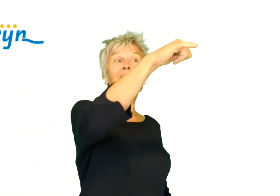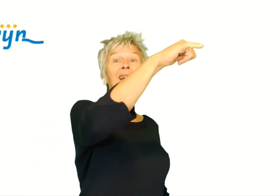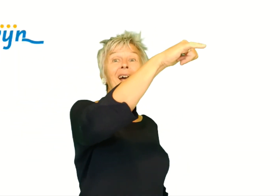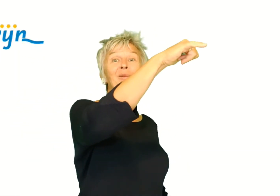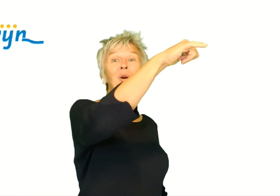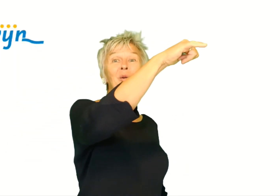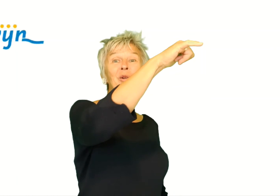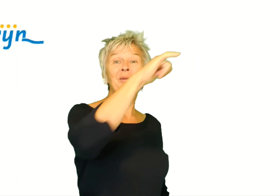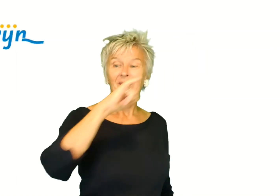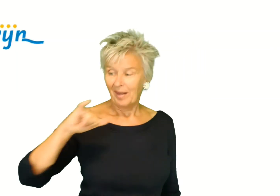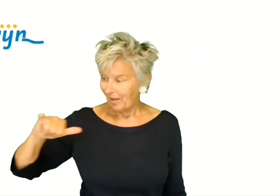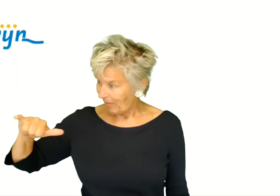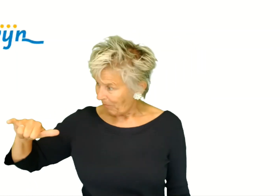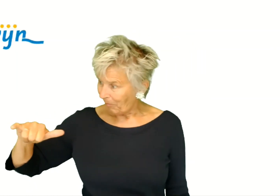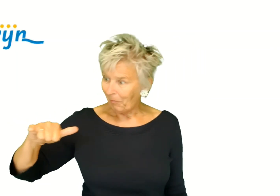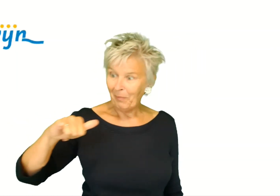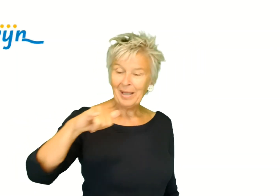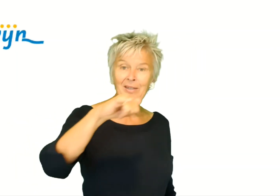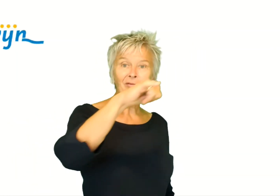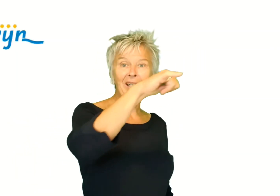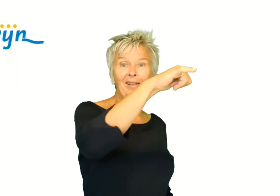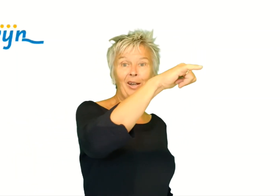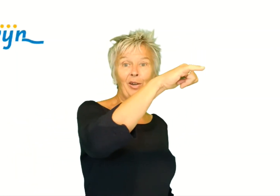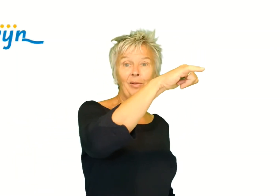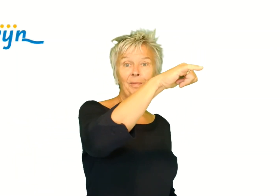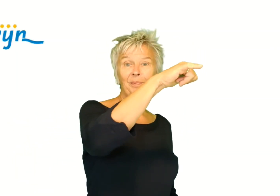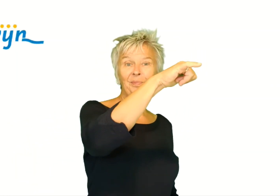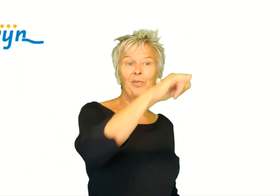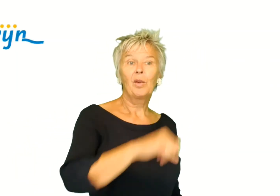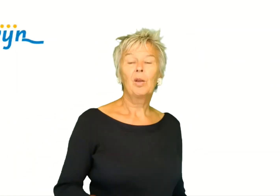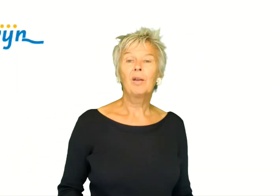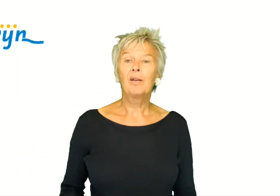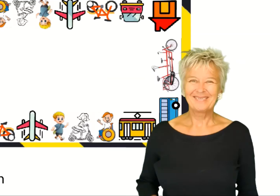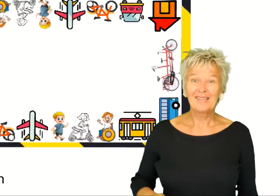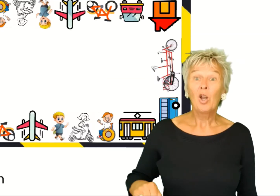vliegtuig. Hij gaat omhoog. Met het vliegtuig.